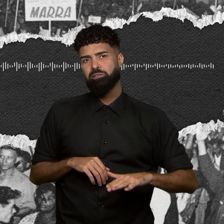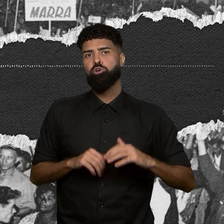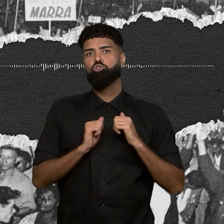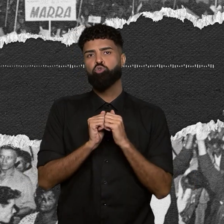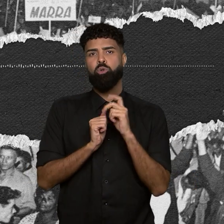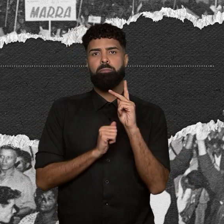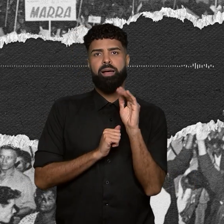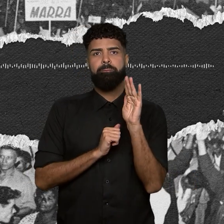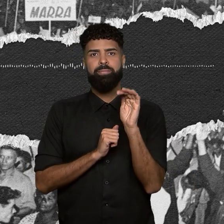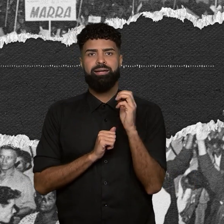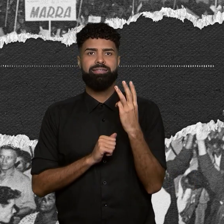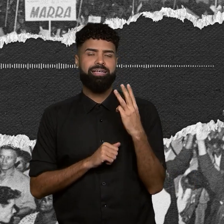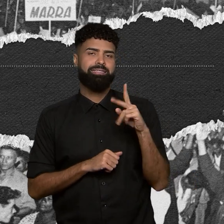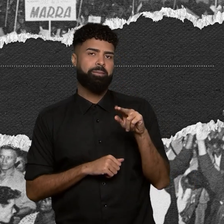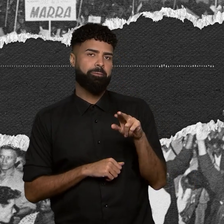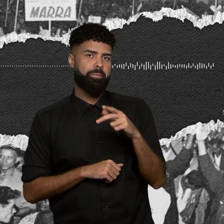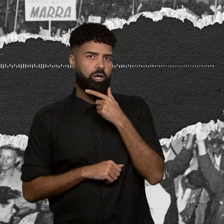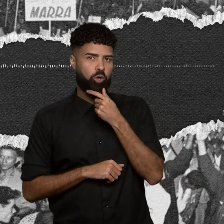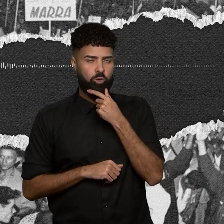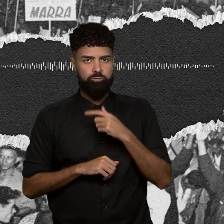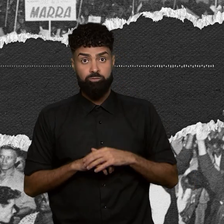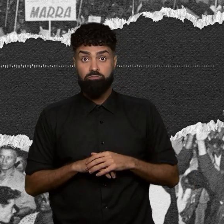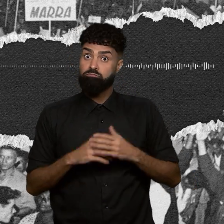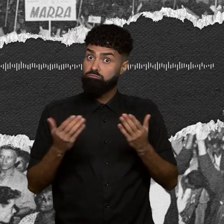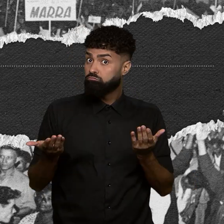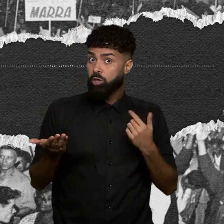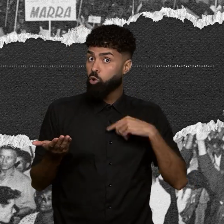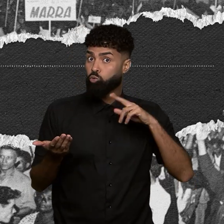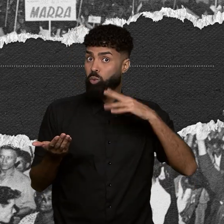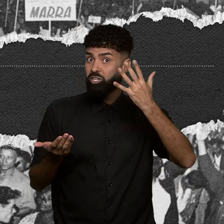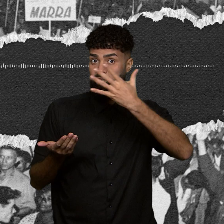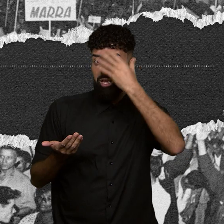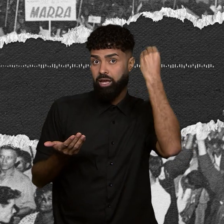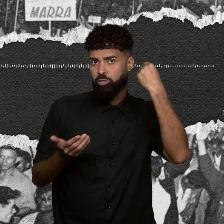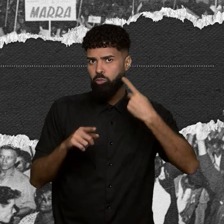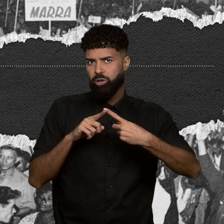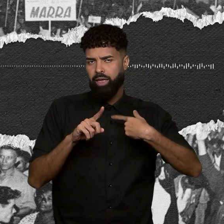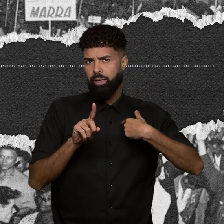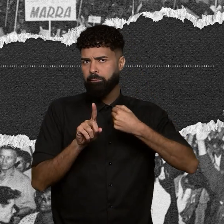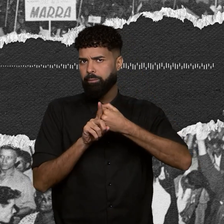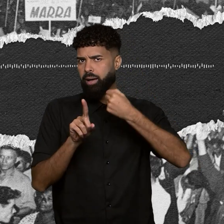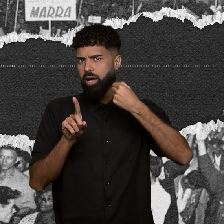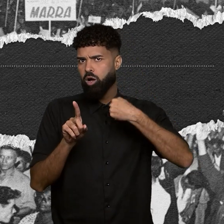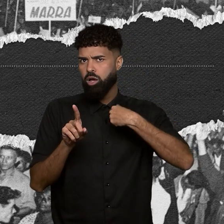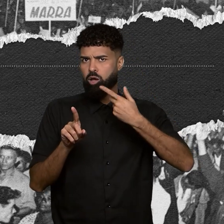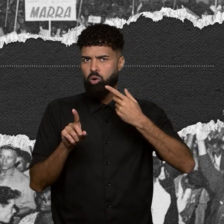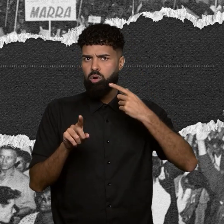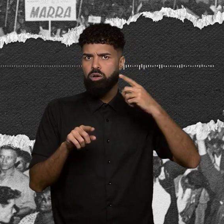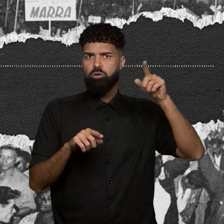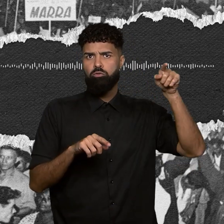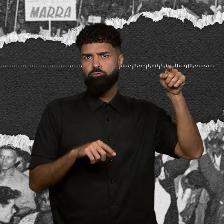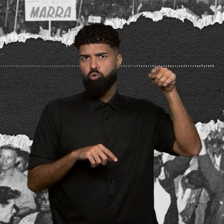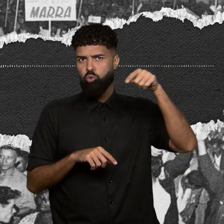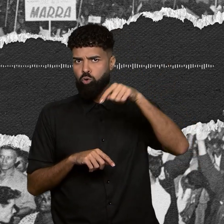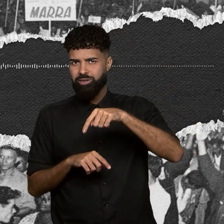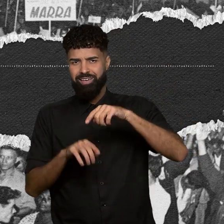pai, a mãe e três irmãos. Então, nunca esqueço do impacto que me causou descer a Serra do Mar de